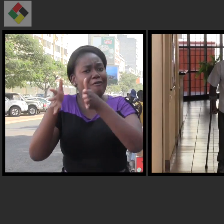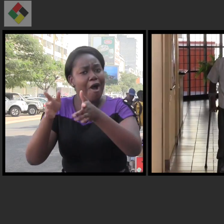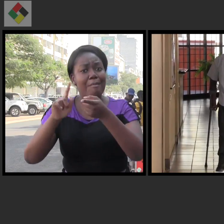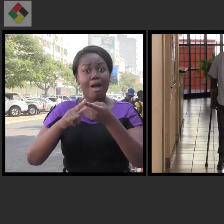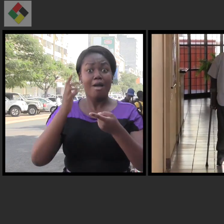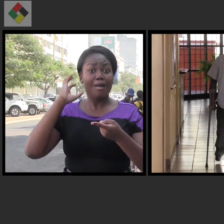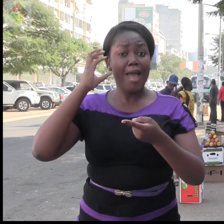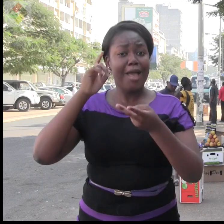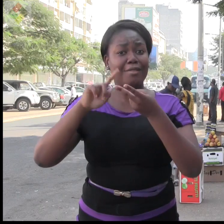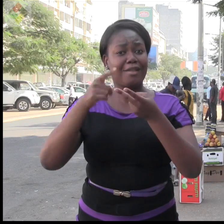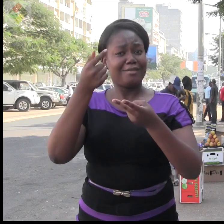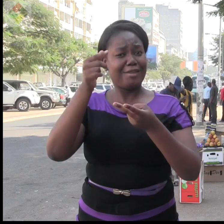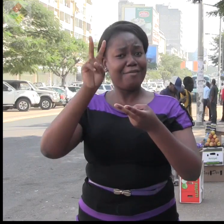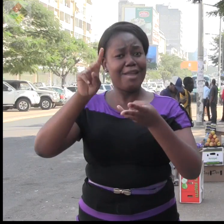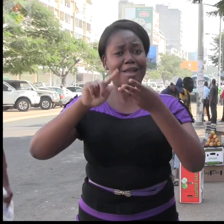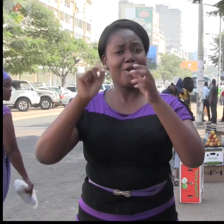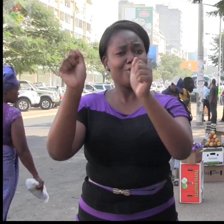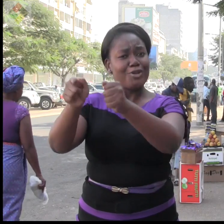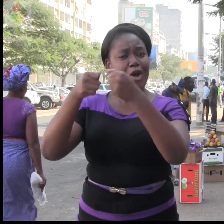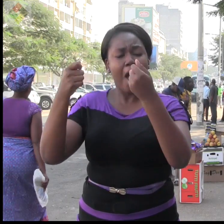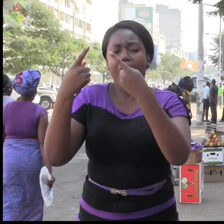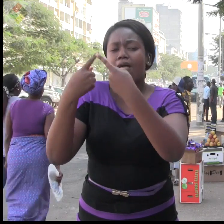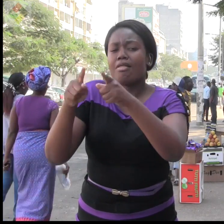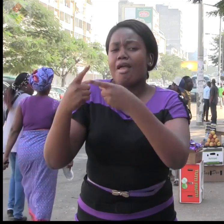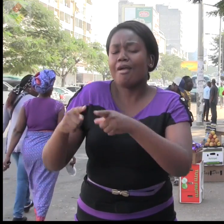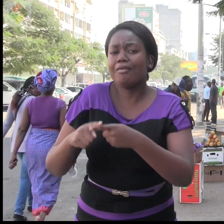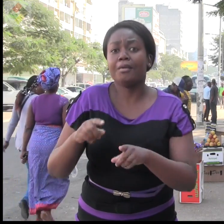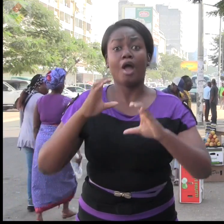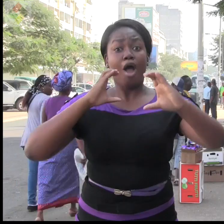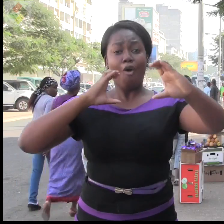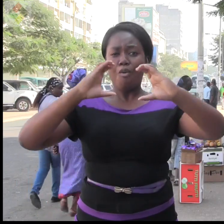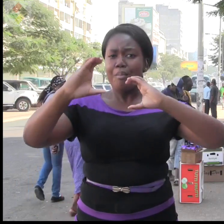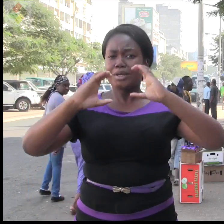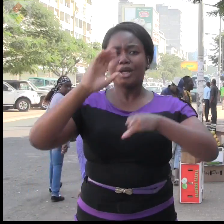comunicação nacional. Para ele, estes não estão ao serviço do povo.